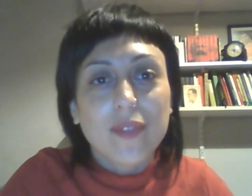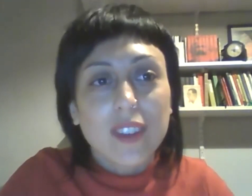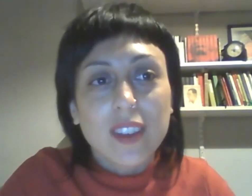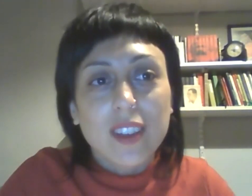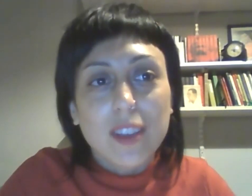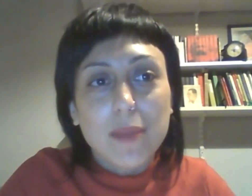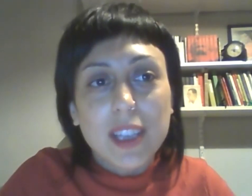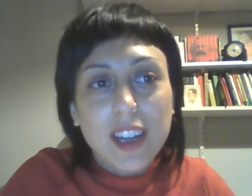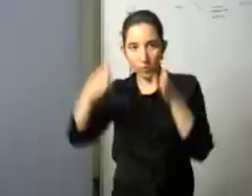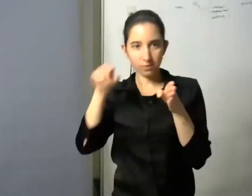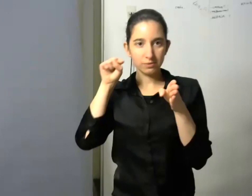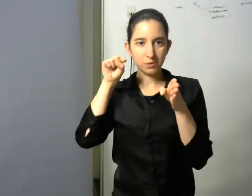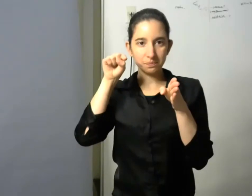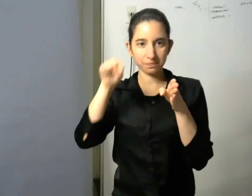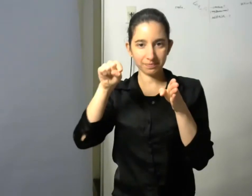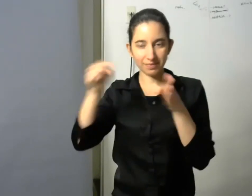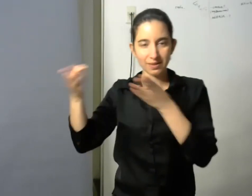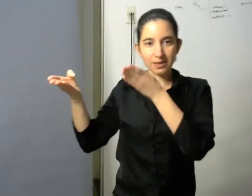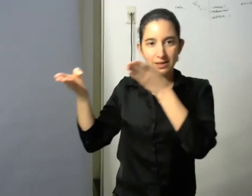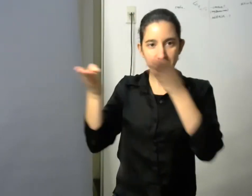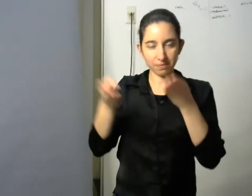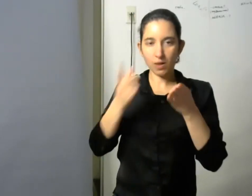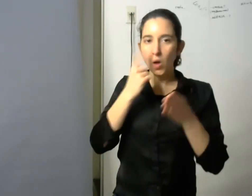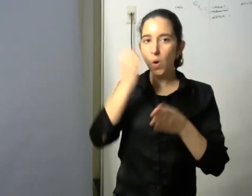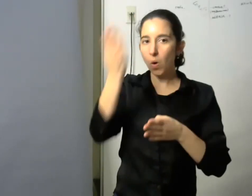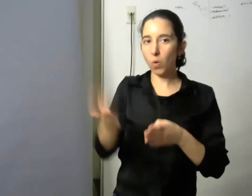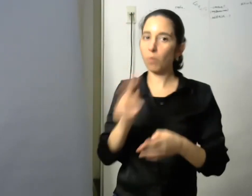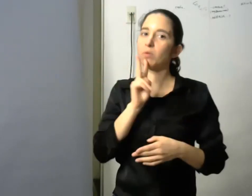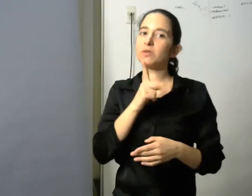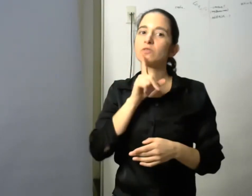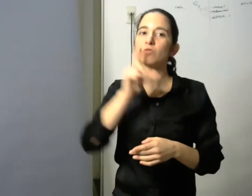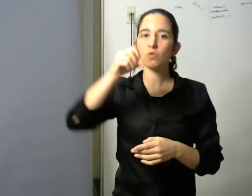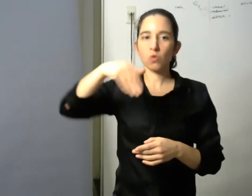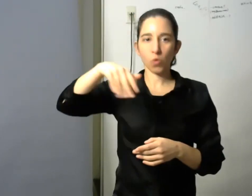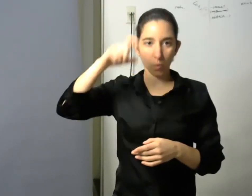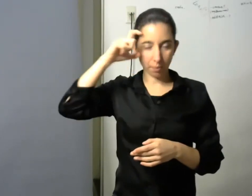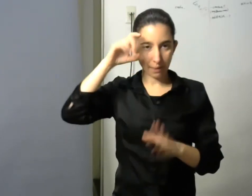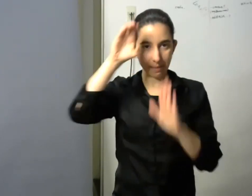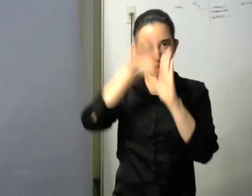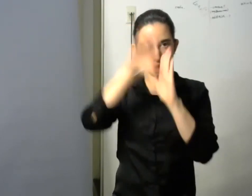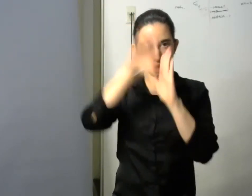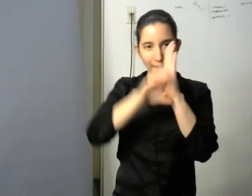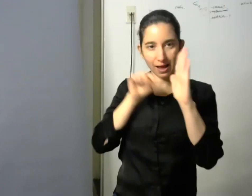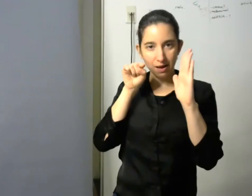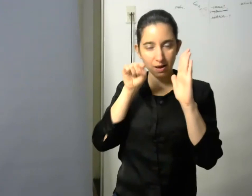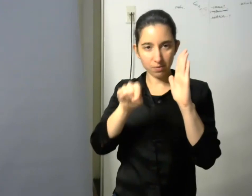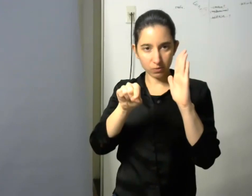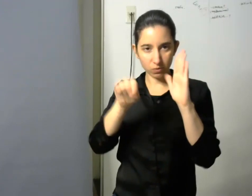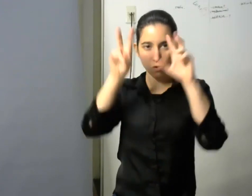invitar a José María Tomé autor del capítulo de la educación segregada a la educación inclusiva le